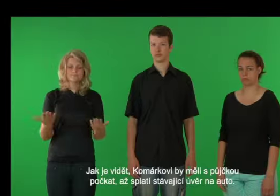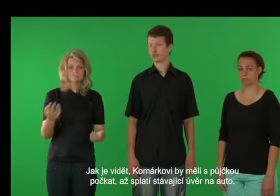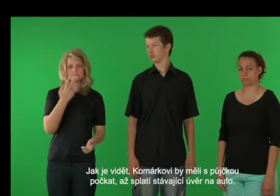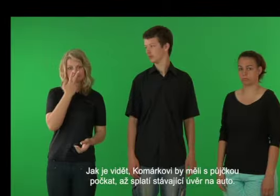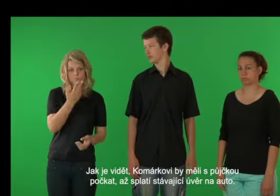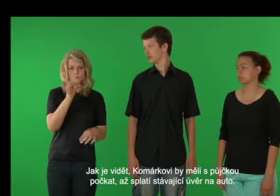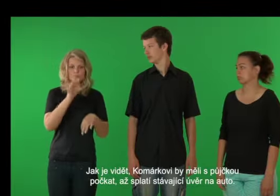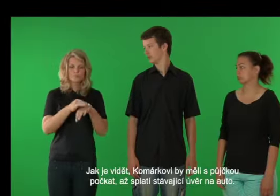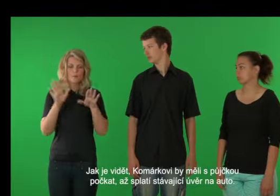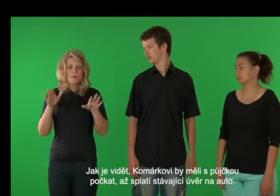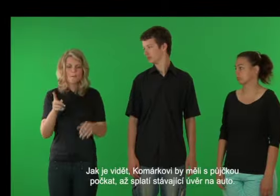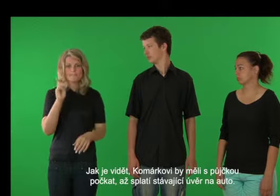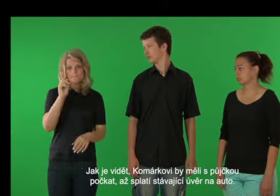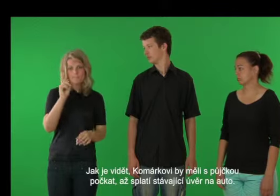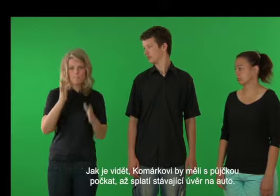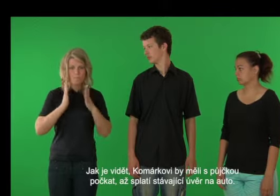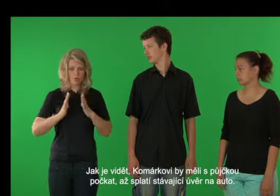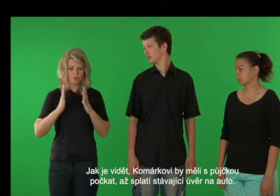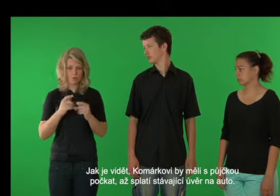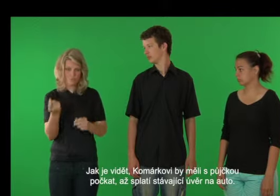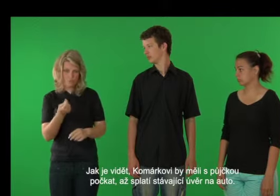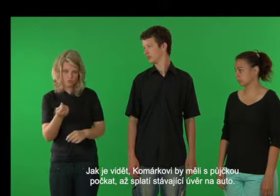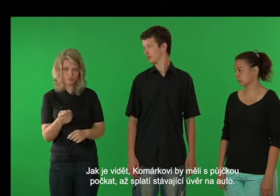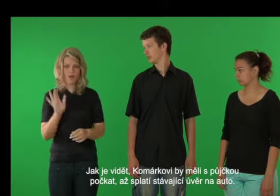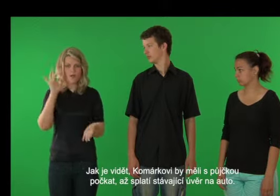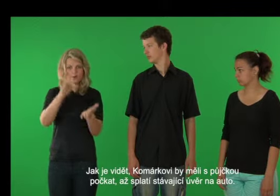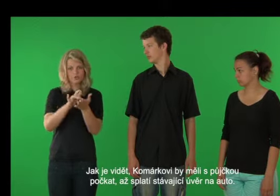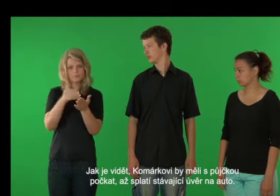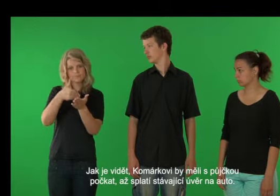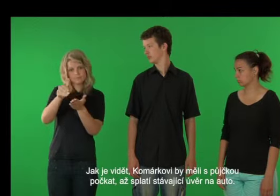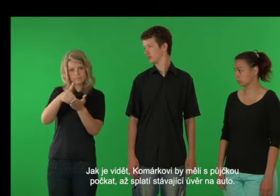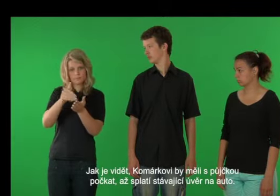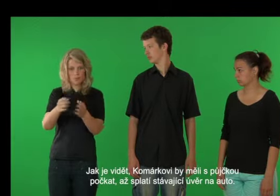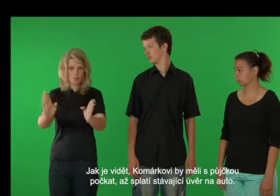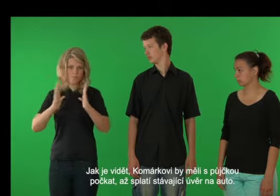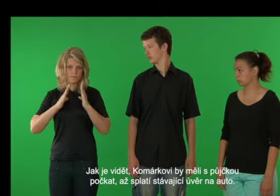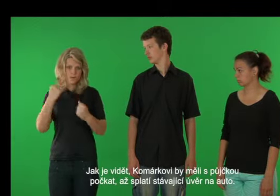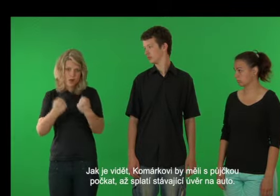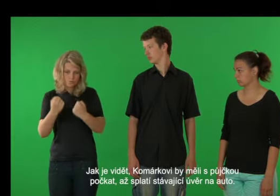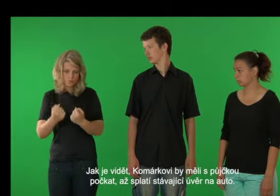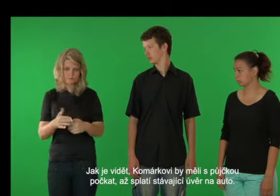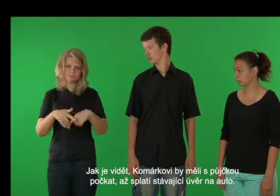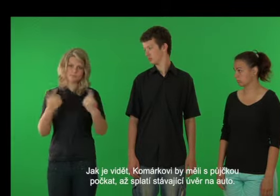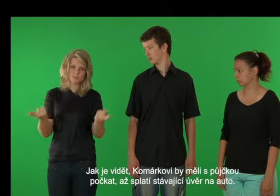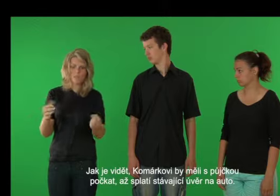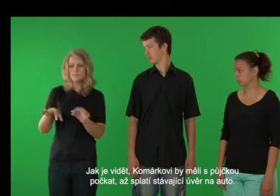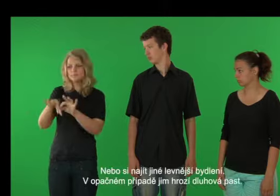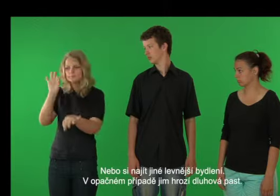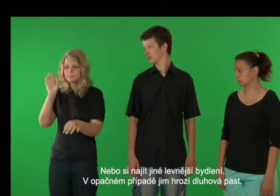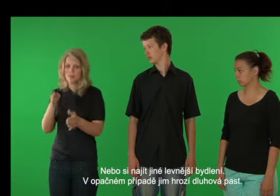Jak je vidět, komárkovi by měli s půjčkou počkat, až splatí stávající úvěr na auto. Nebo si najít jiné levnější bydlení.